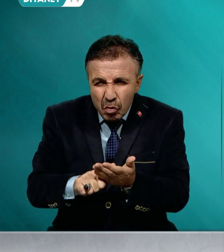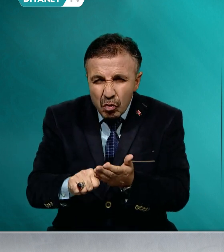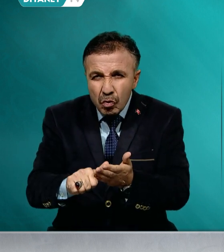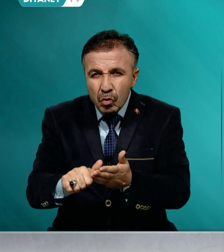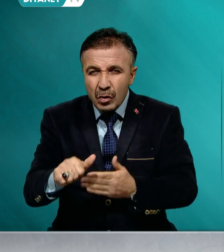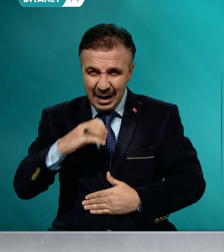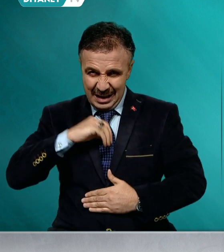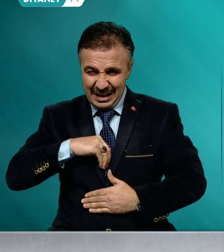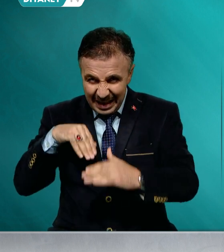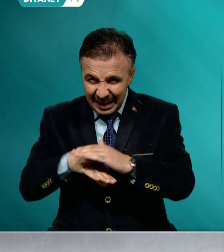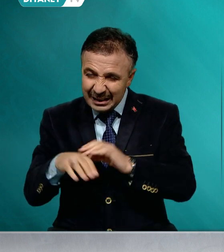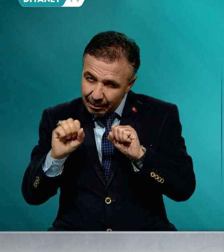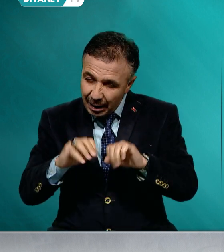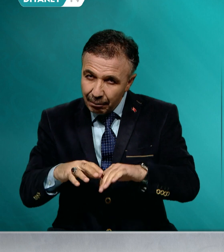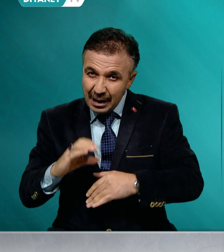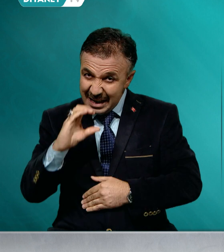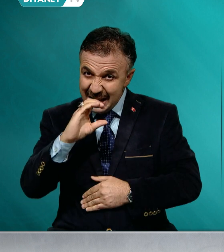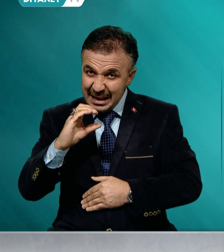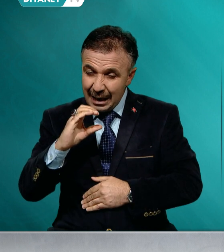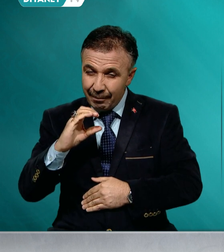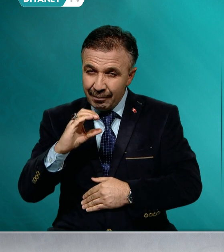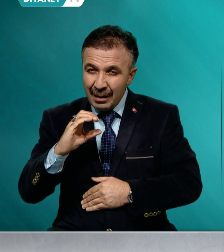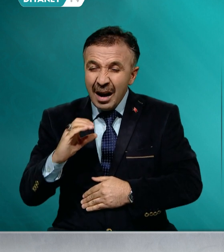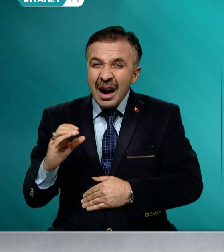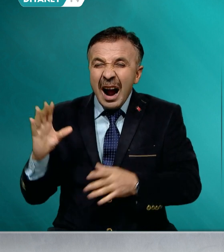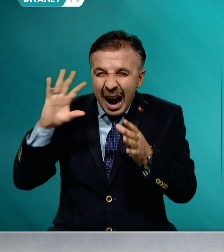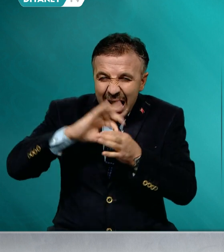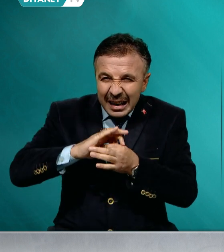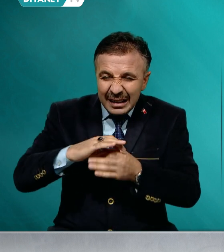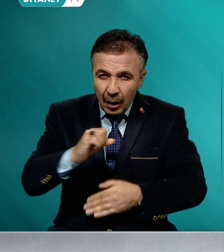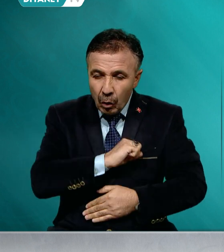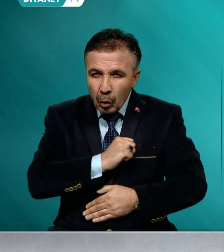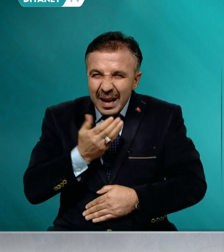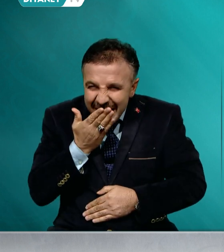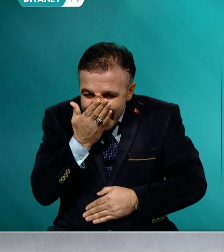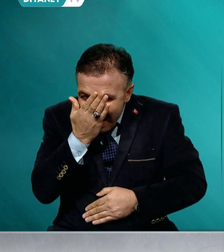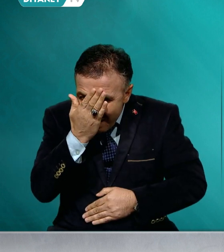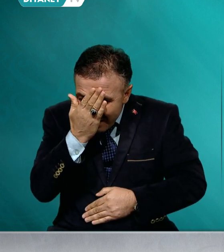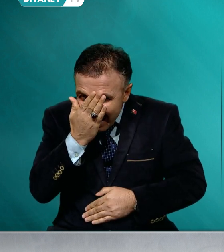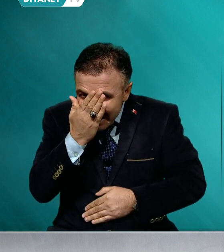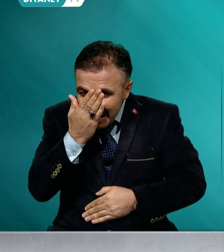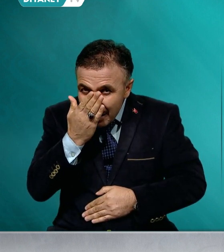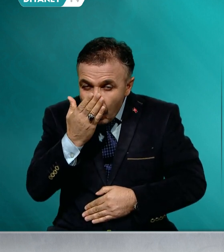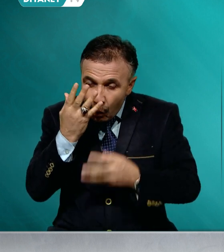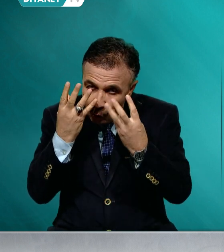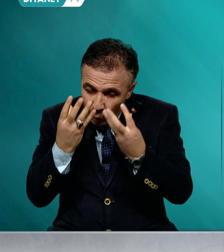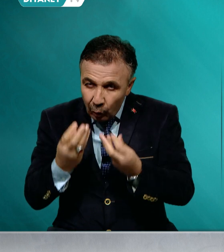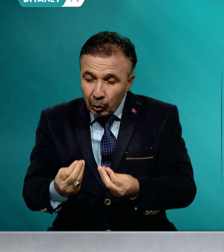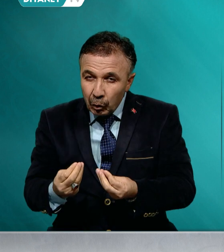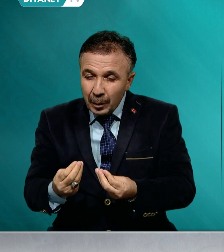İslam hakkında korku ve nefret oluşturmak da aynı şekilde din istismarıdır.